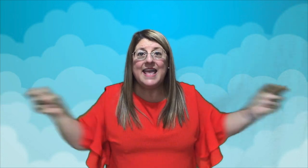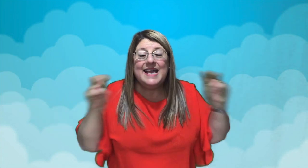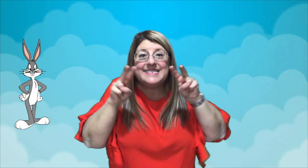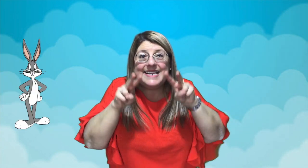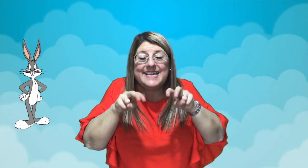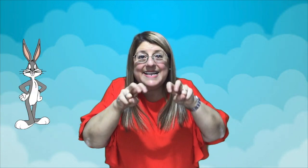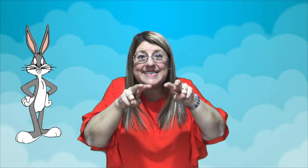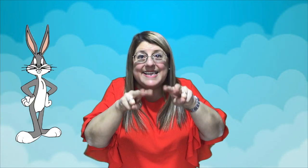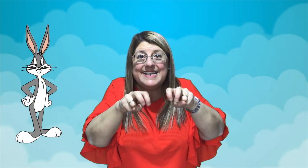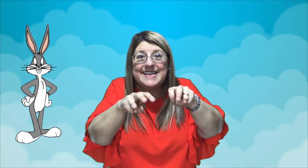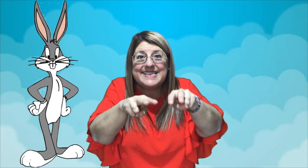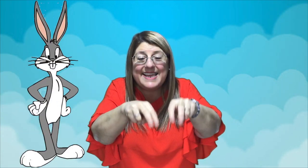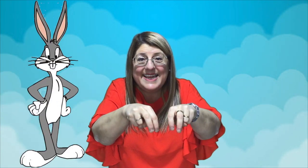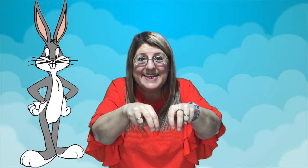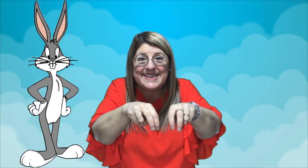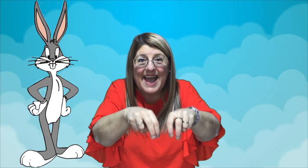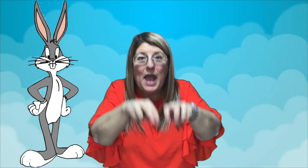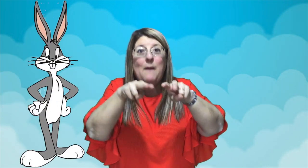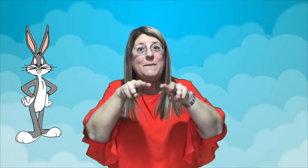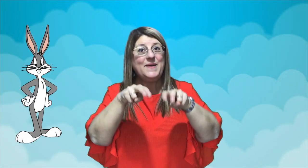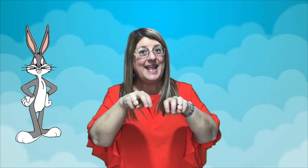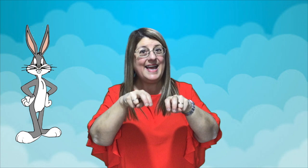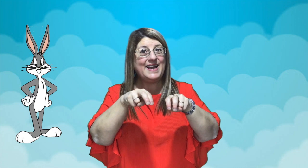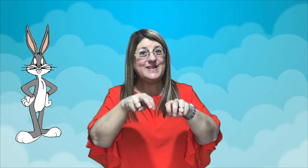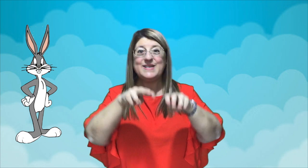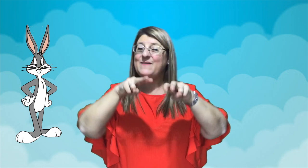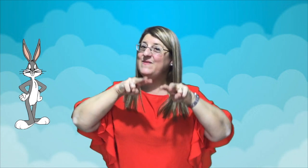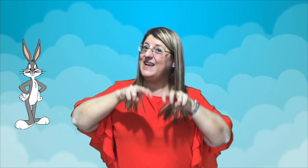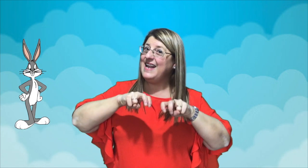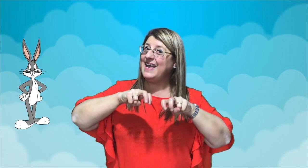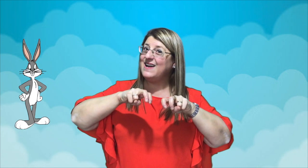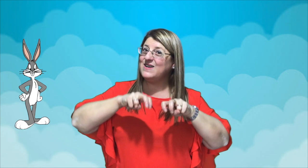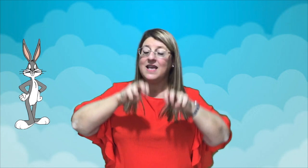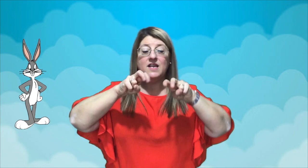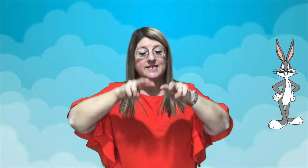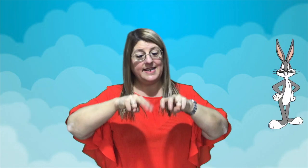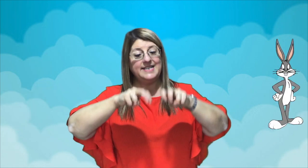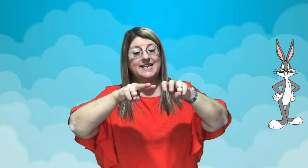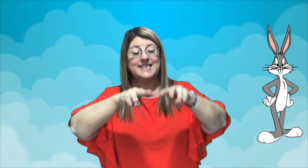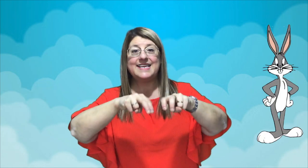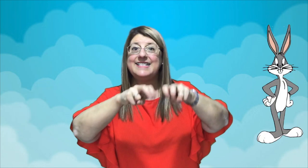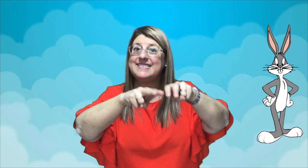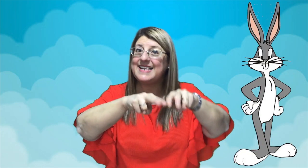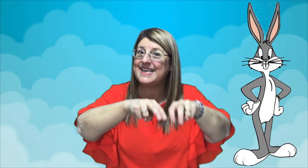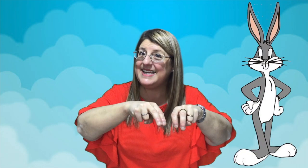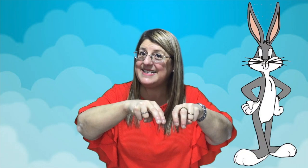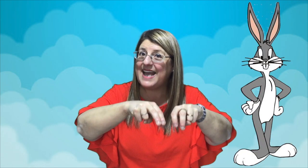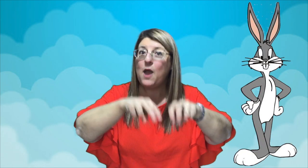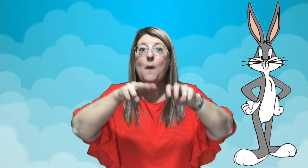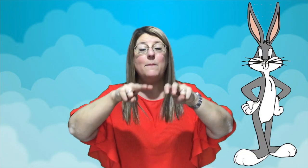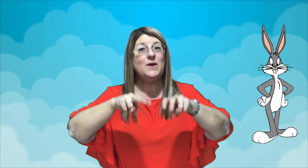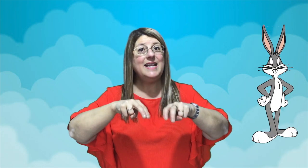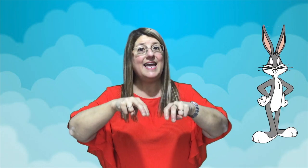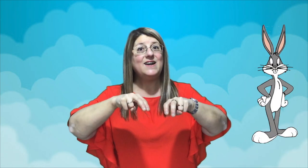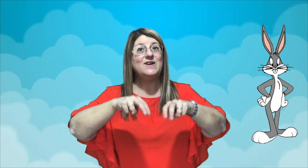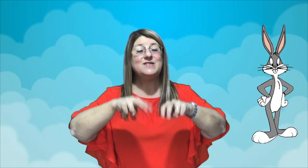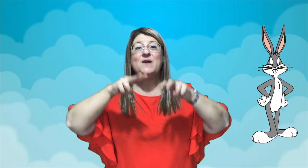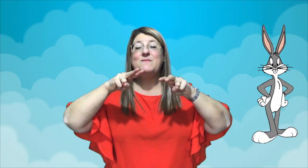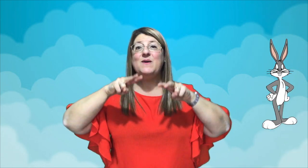Cerquita, cerquita, cerquita, muy lejos, muy lejos. Cerquita, cerquita, cerquita, muy lejos, muy